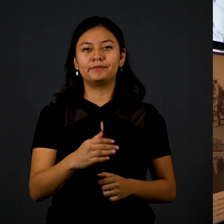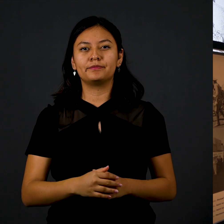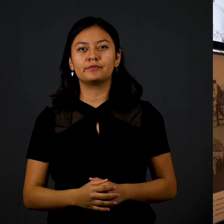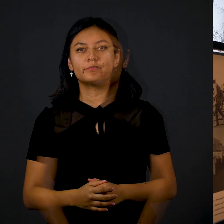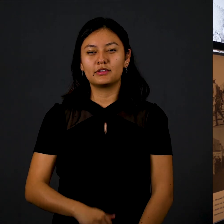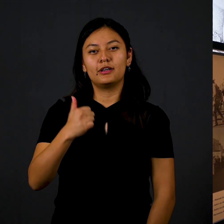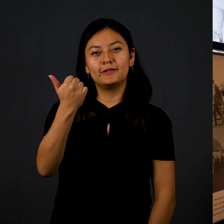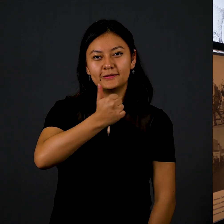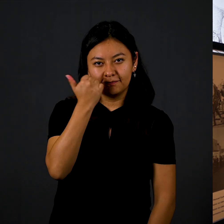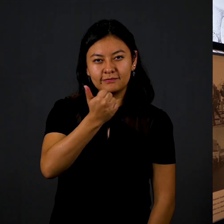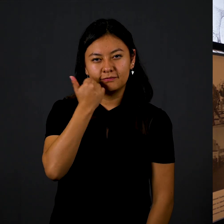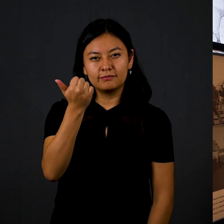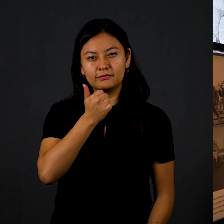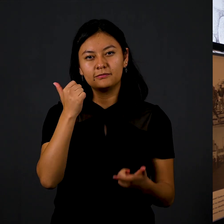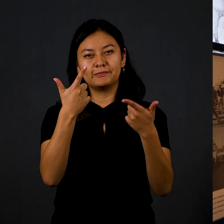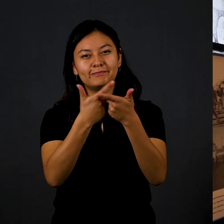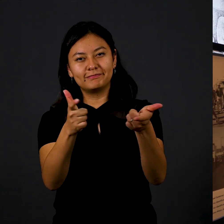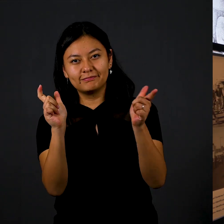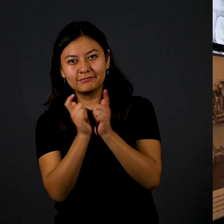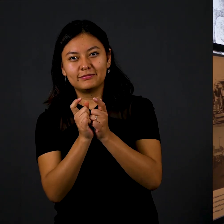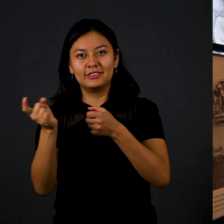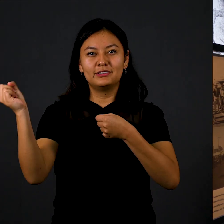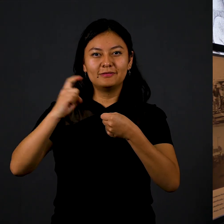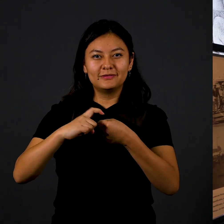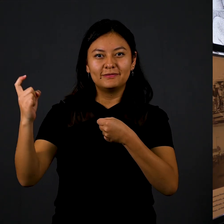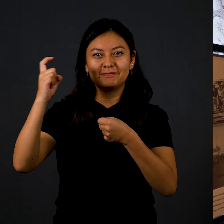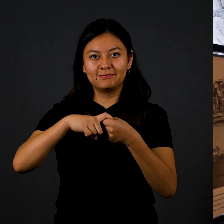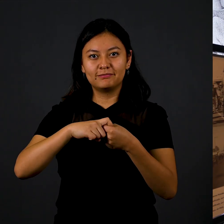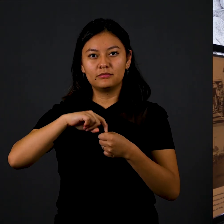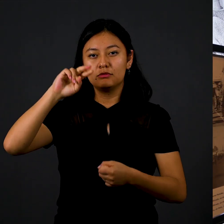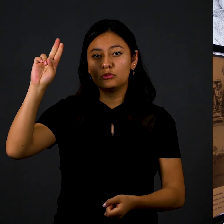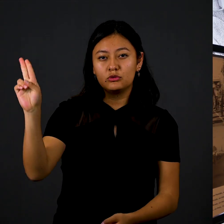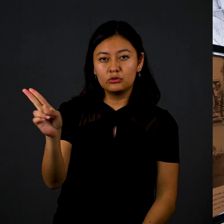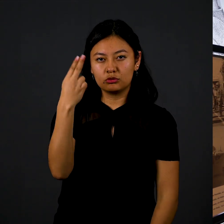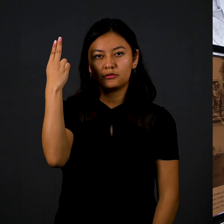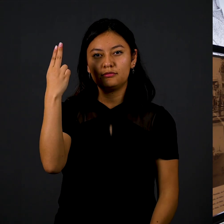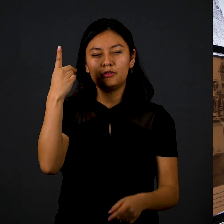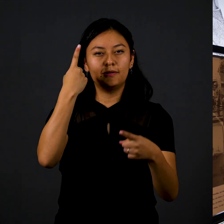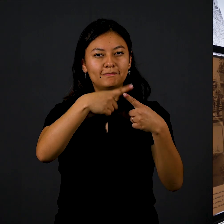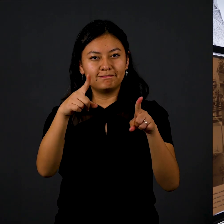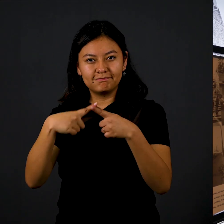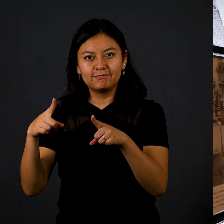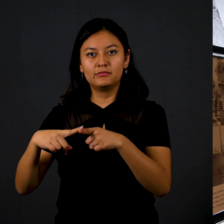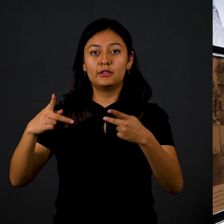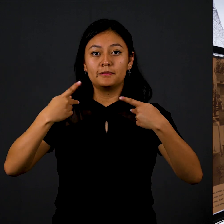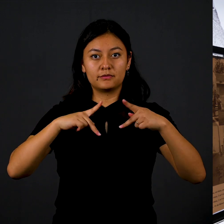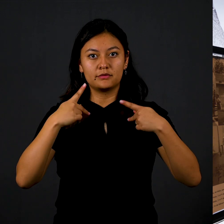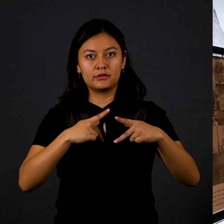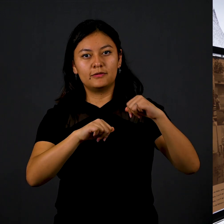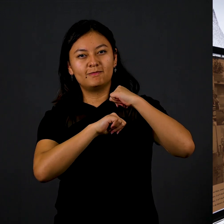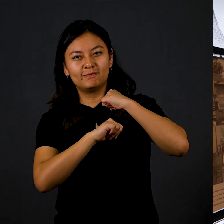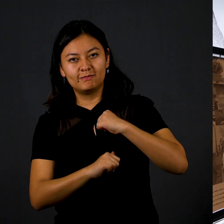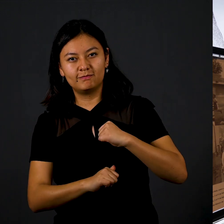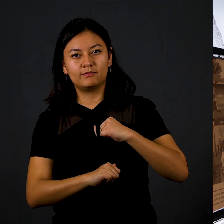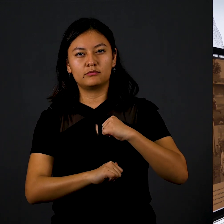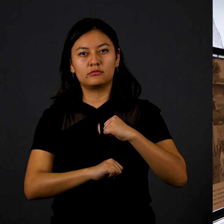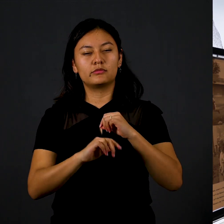Se suman a las protestas autoridades universitarias. Por ejemplo, el rector de la UNAM encabeza la primera